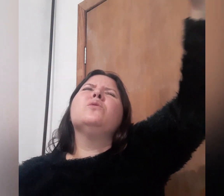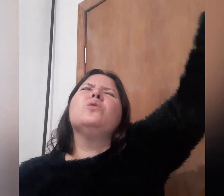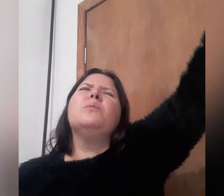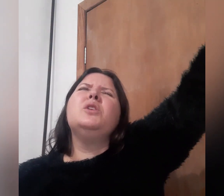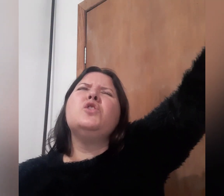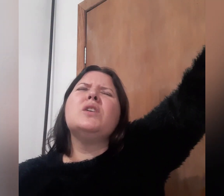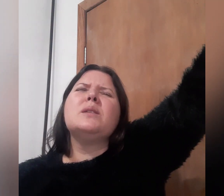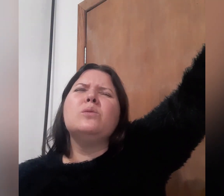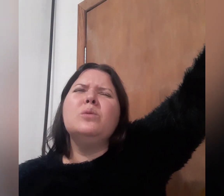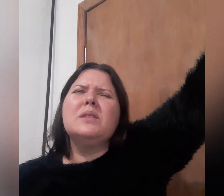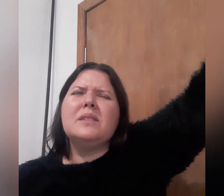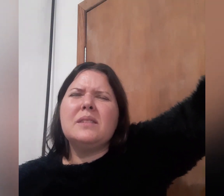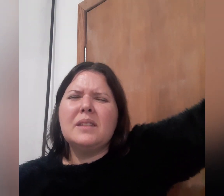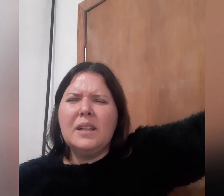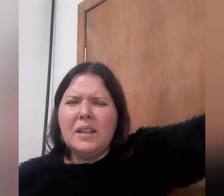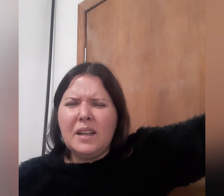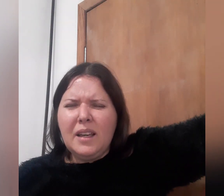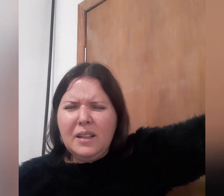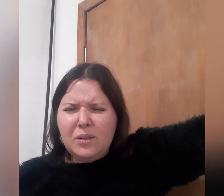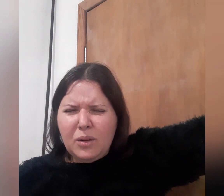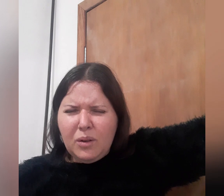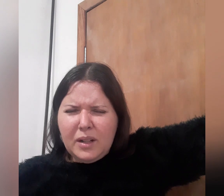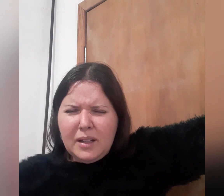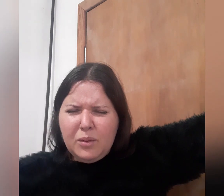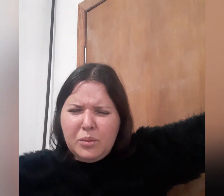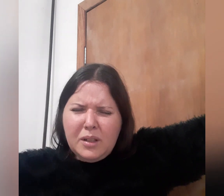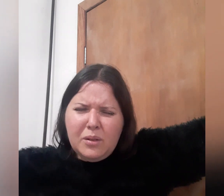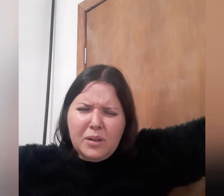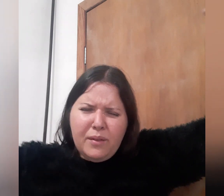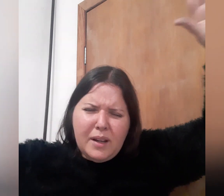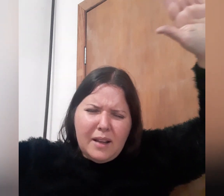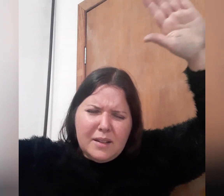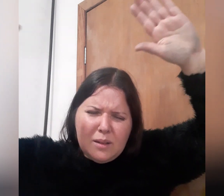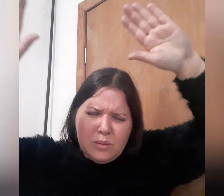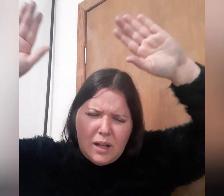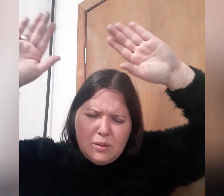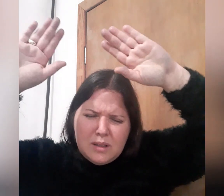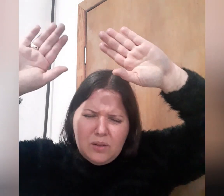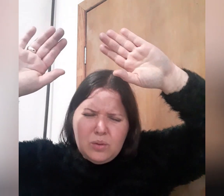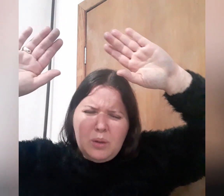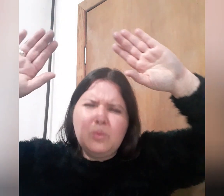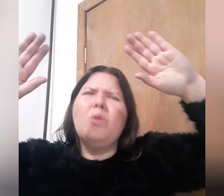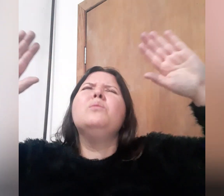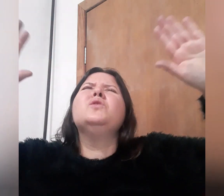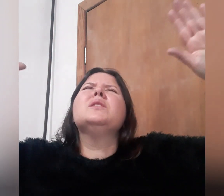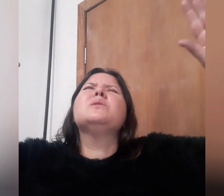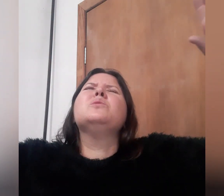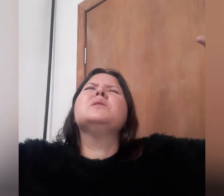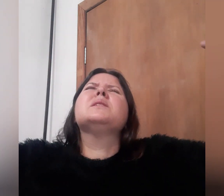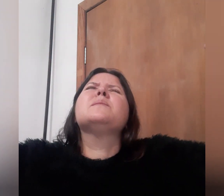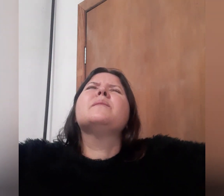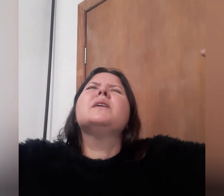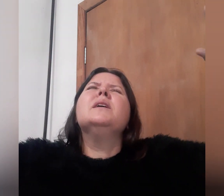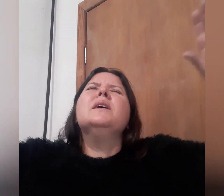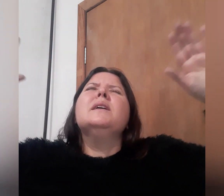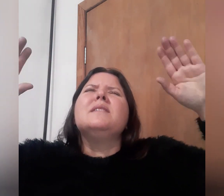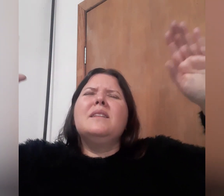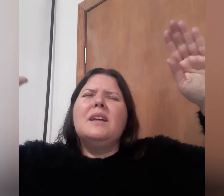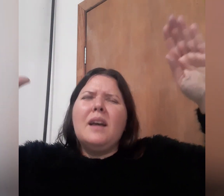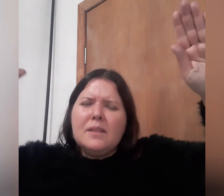no nome de Jesus. Rei, glória, aleluia, glorificado e exaltado seja o Teu nome, Jesus. Satanás,